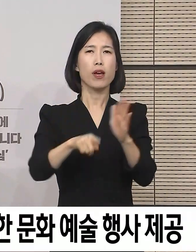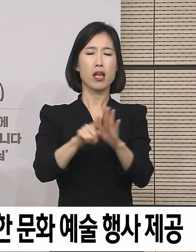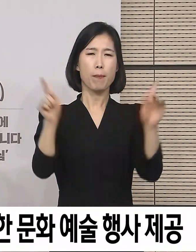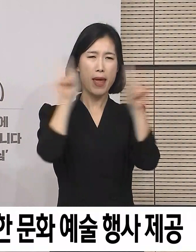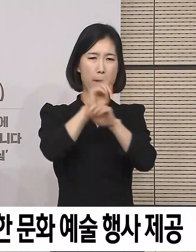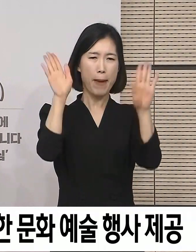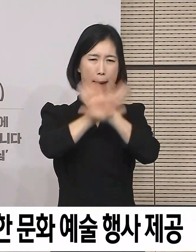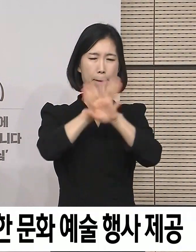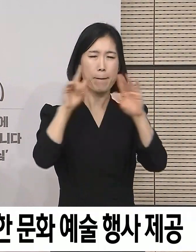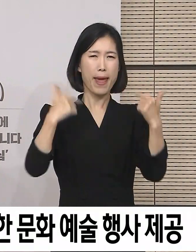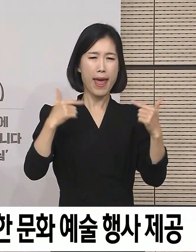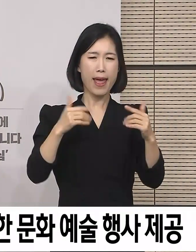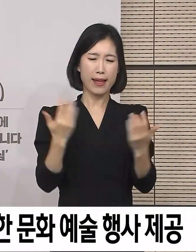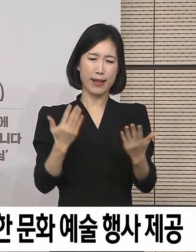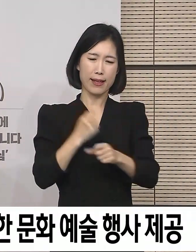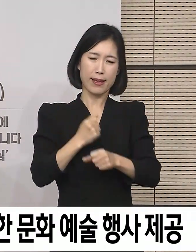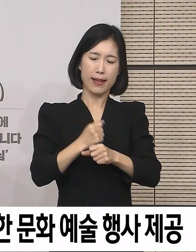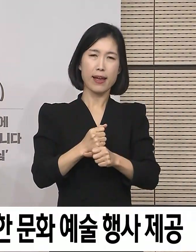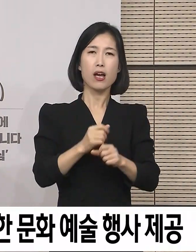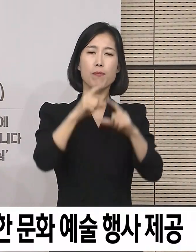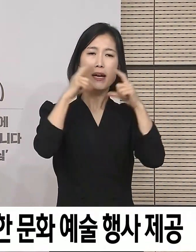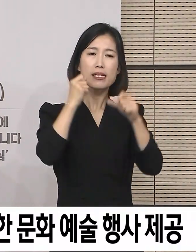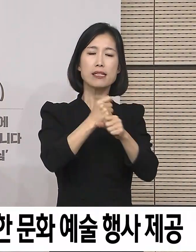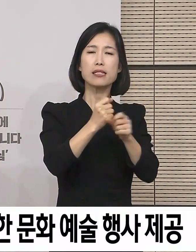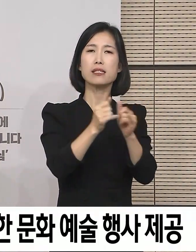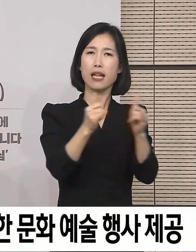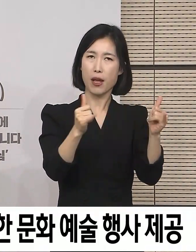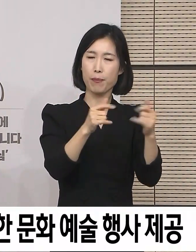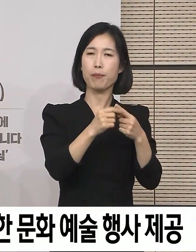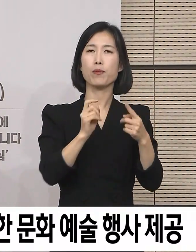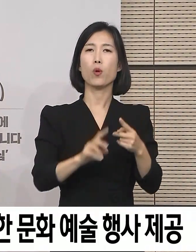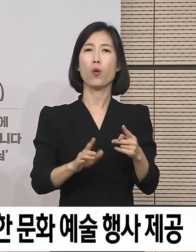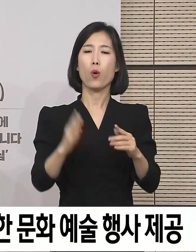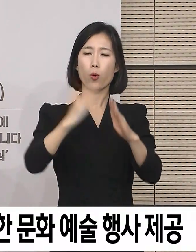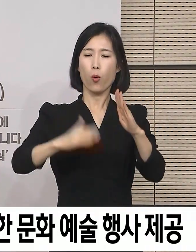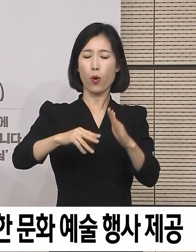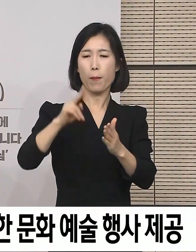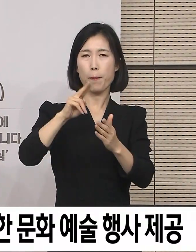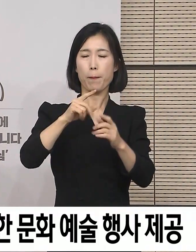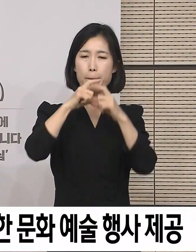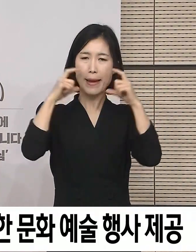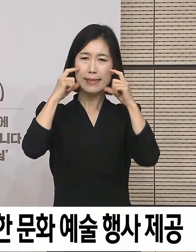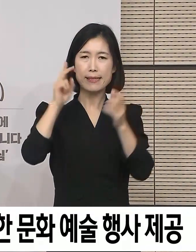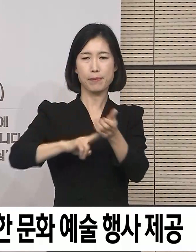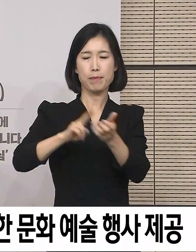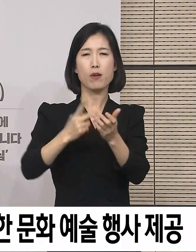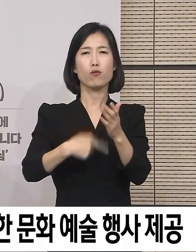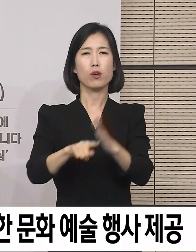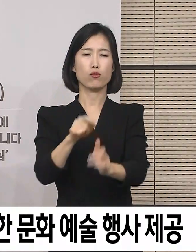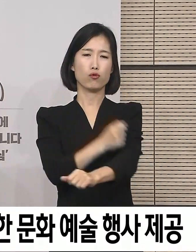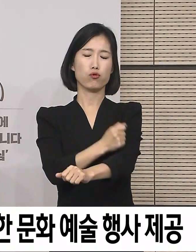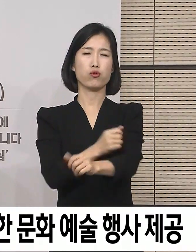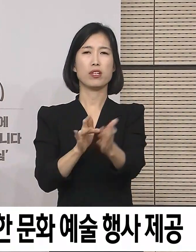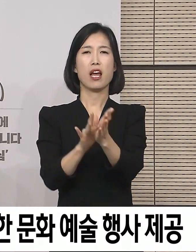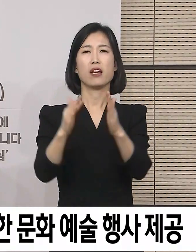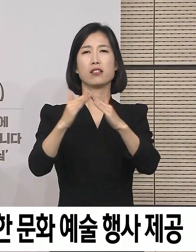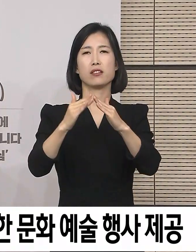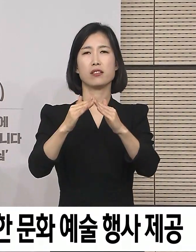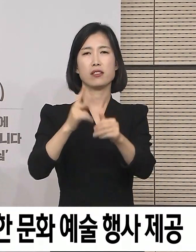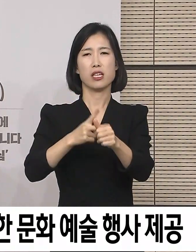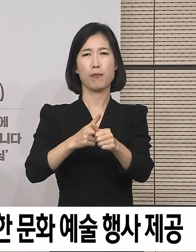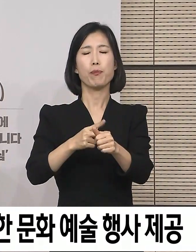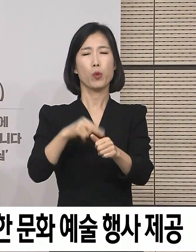밤낮으로 고생하시는 마스크 생산업체 종사자분들과 공적 마스크 지급을 위해 고생하시는 약사분들께도